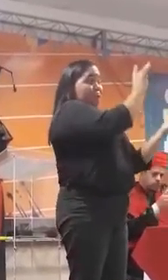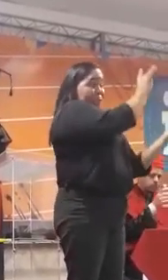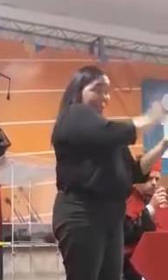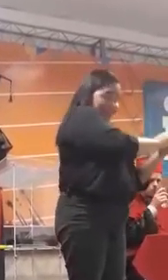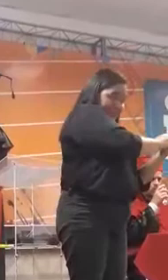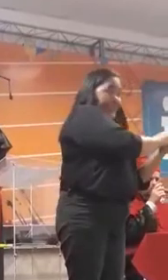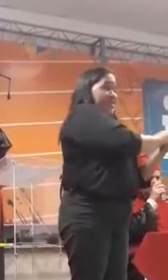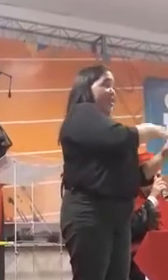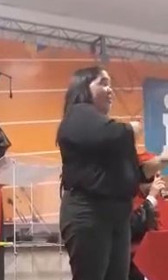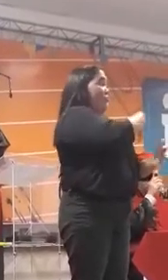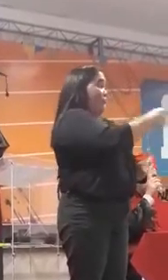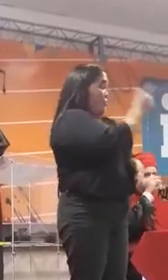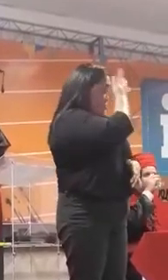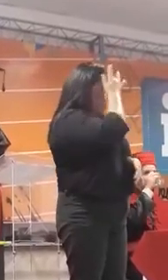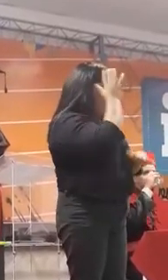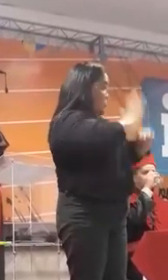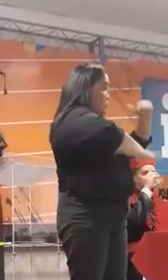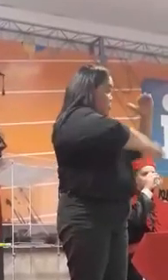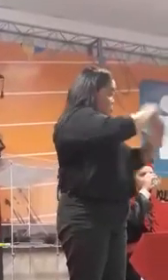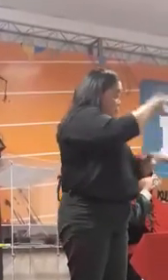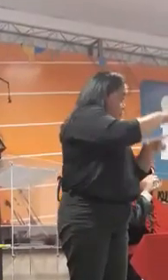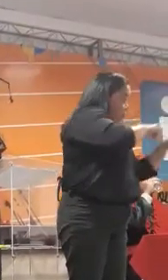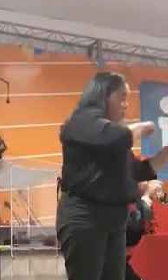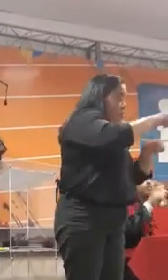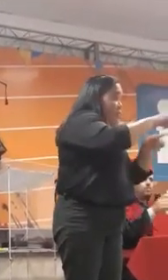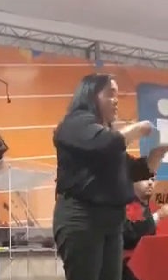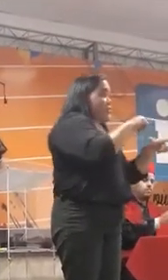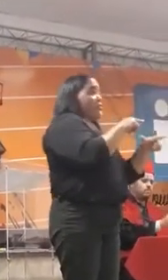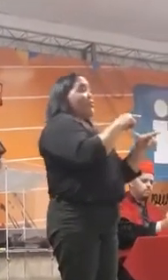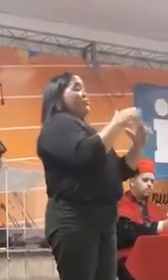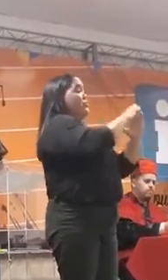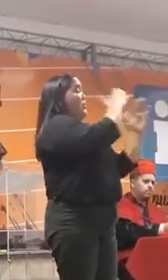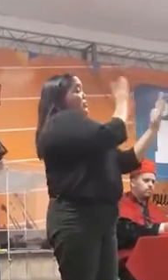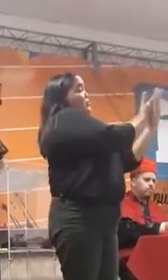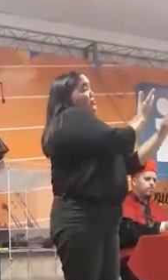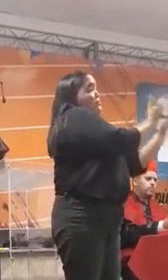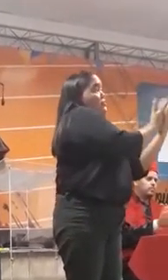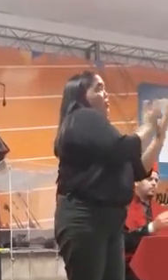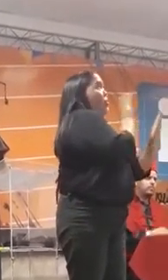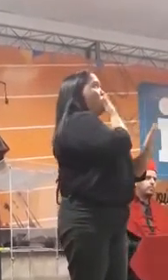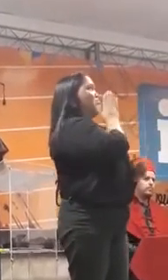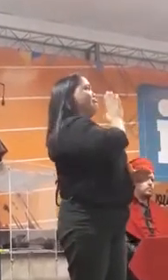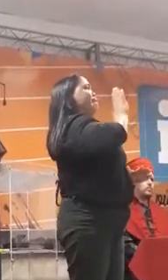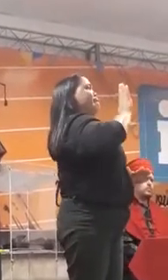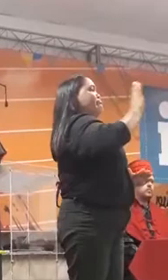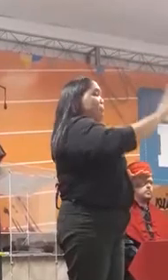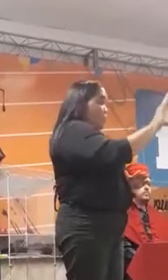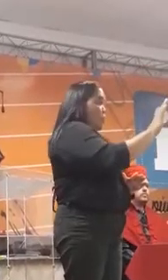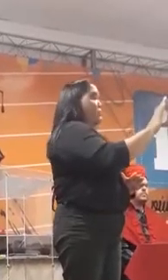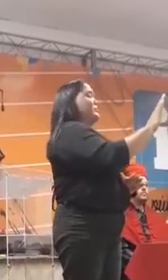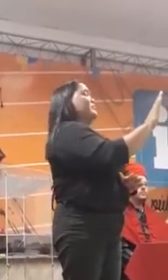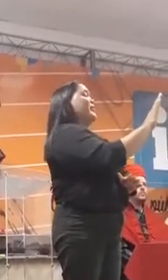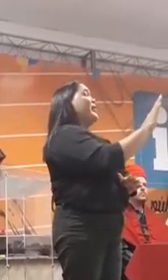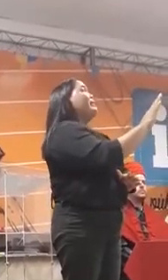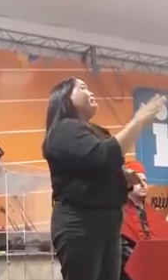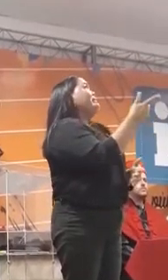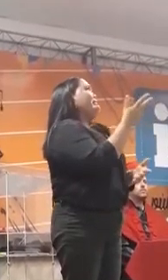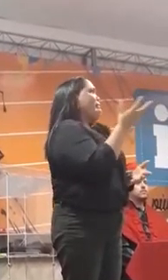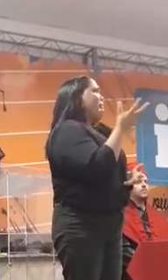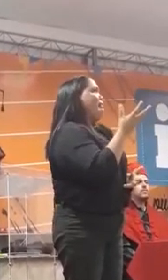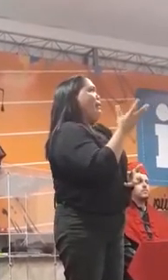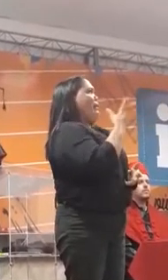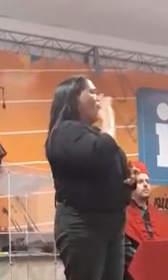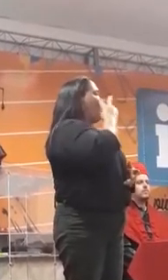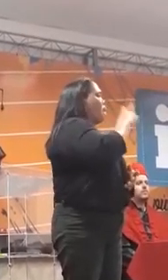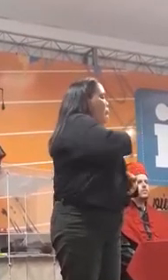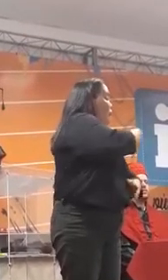trabalhadores, com esta escola pública, que é o IEMA, que é o sonho de muitas famílias que desejam ver seus filhos vencerem na